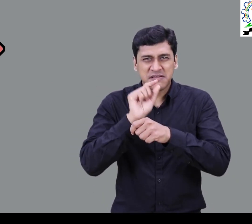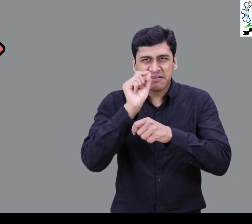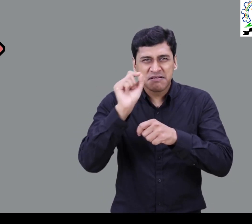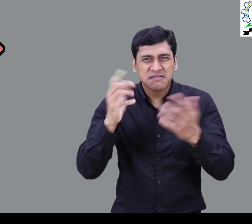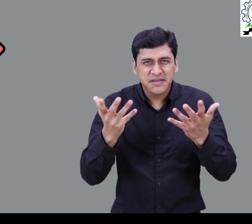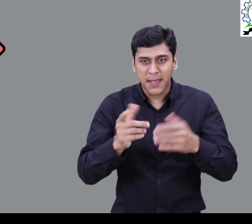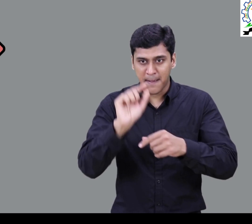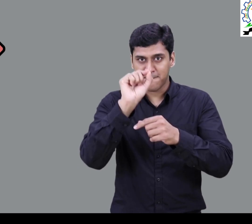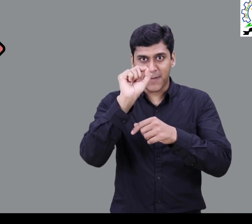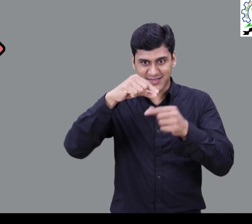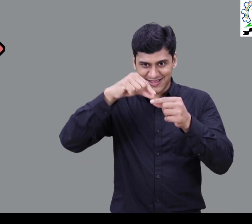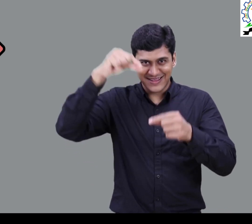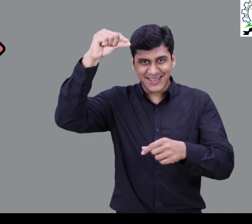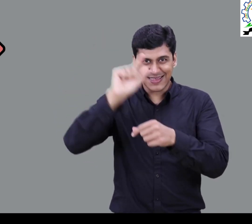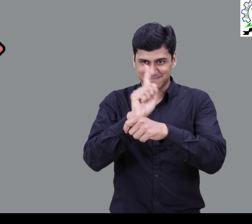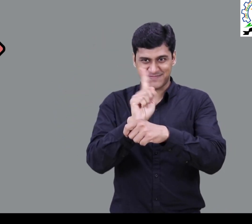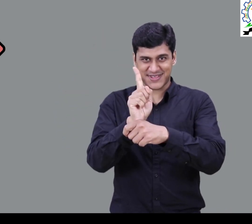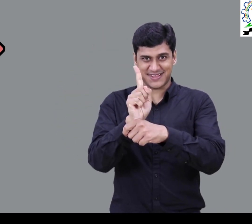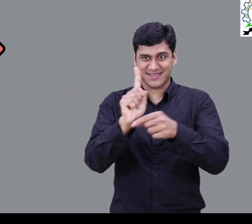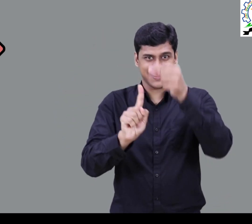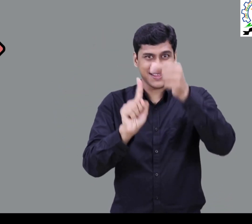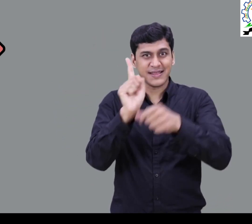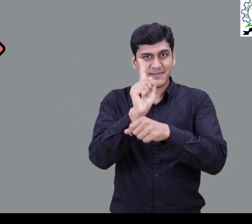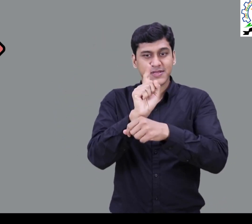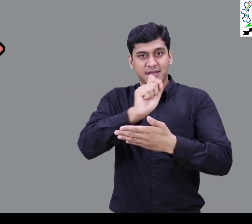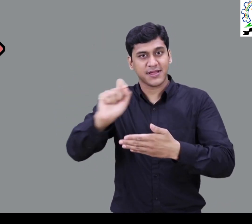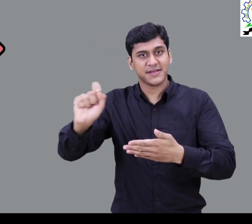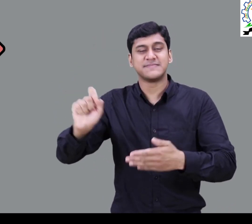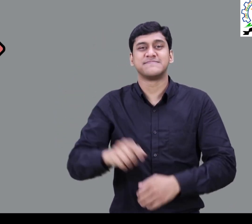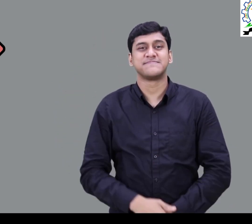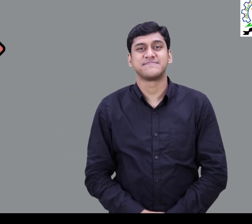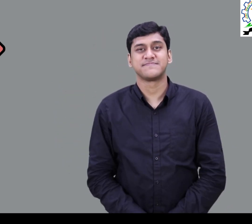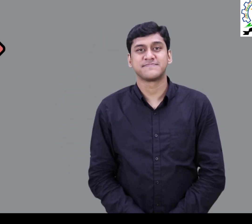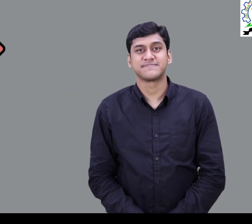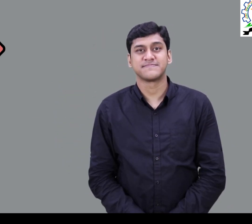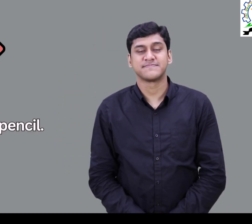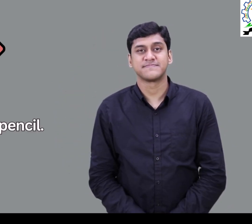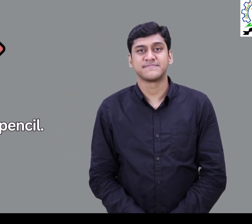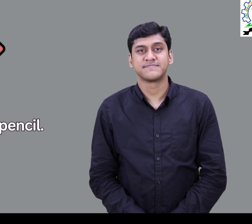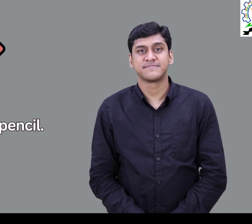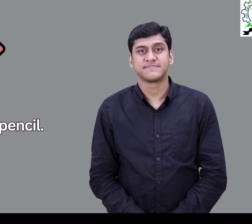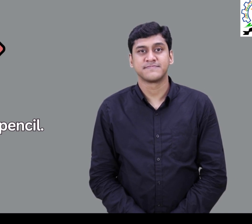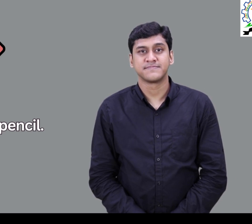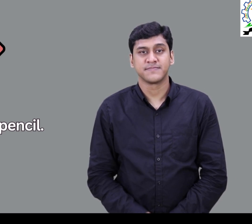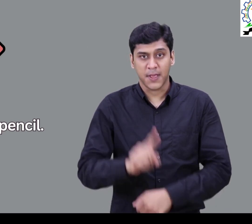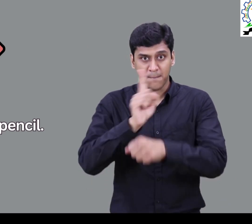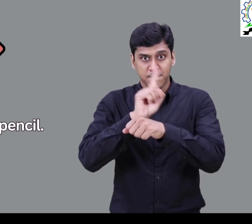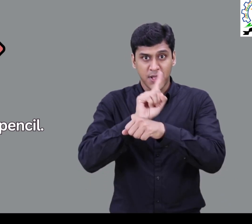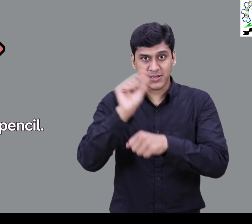Pencil का संकेत ऐसा इसलिए क्योंकि Pencil लंबी वह नुकेली होती है वह इसे लिखने के लिए प्रयोग मिलाया जाता है इसलिए